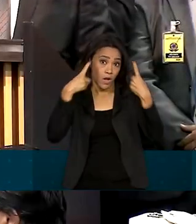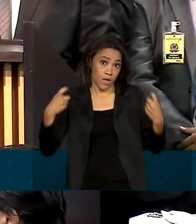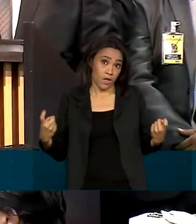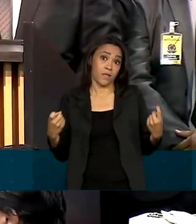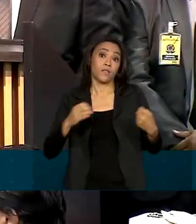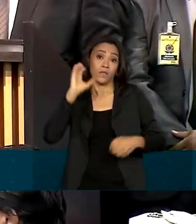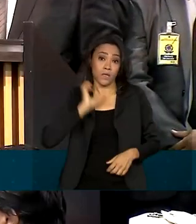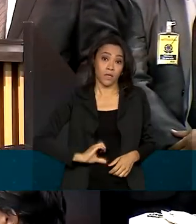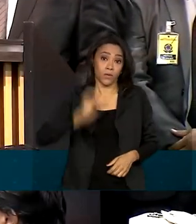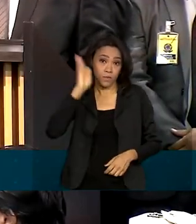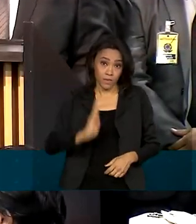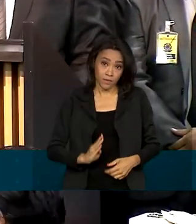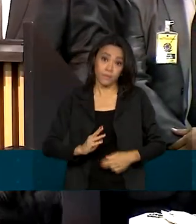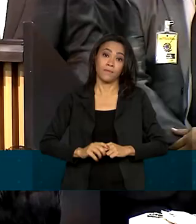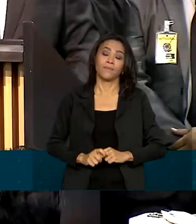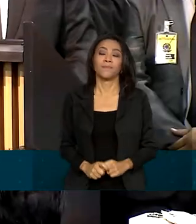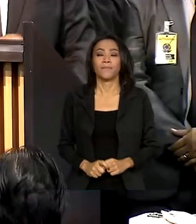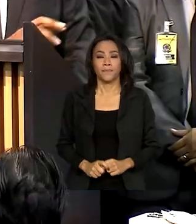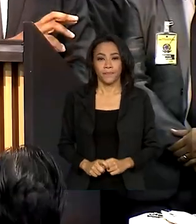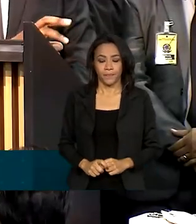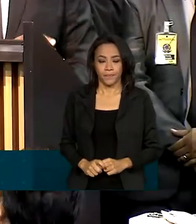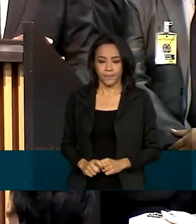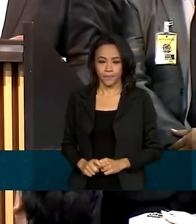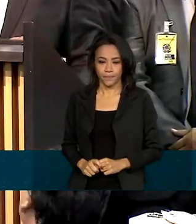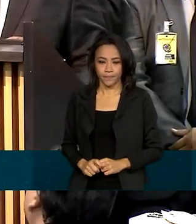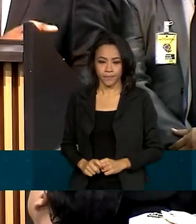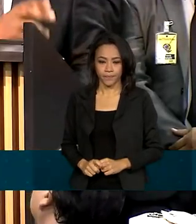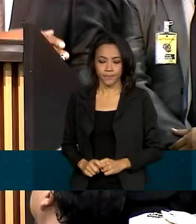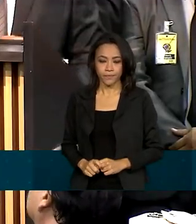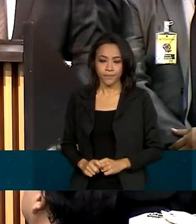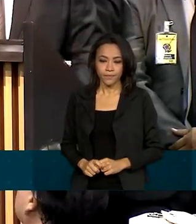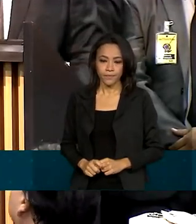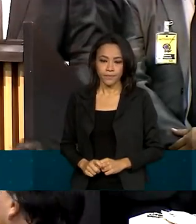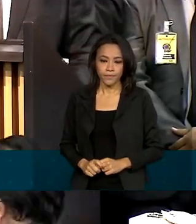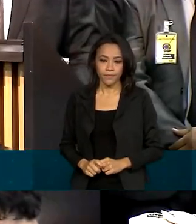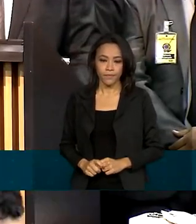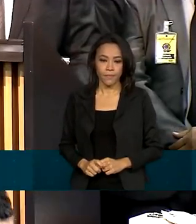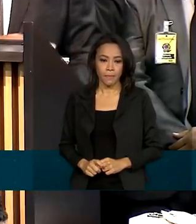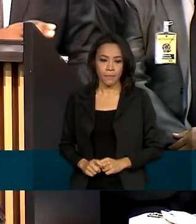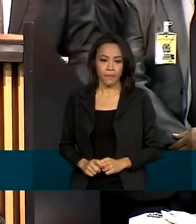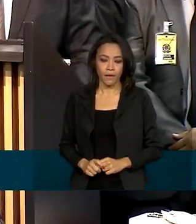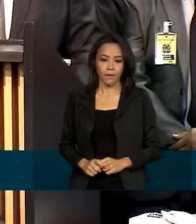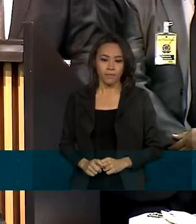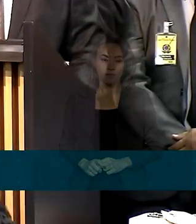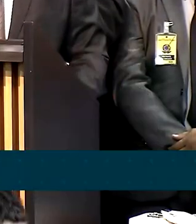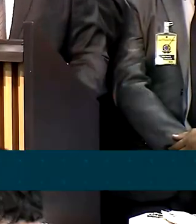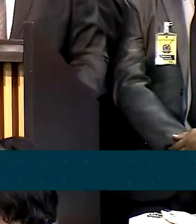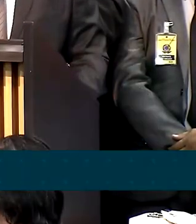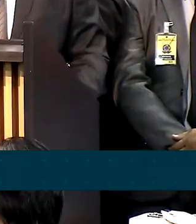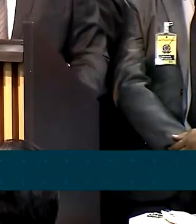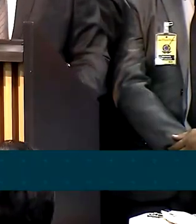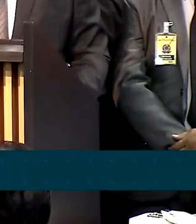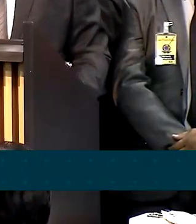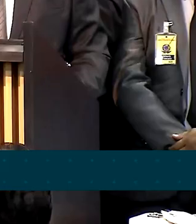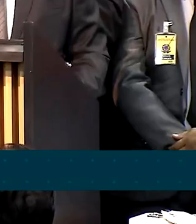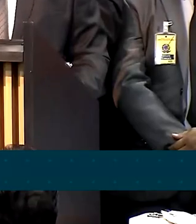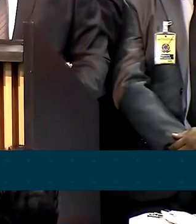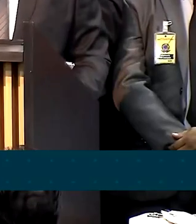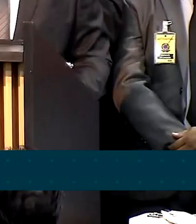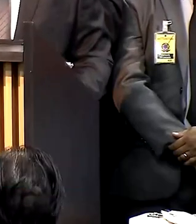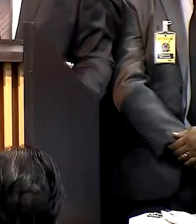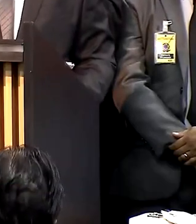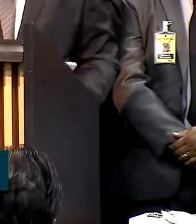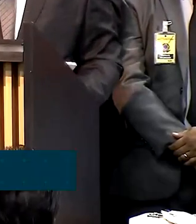Como eu dizia antes, o nosso maior compromisso será lutar contra a violência, sobretudo a violência estatal. Isso significa, dentre outras coisas, lutar contra o